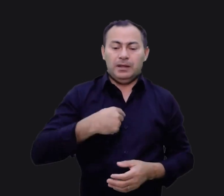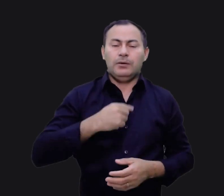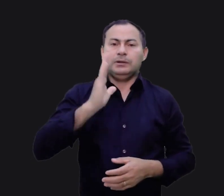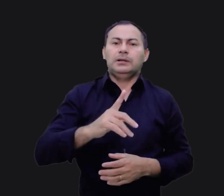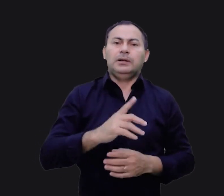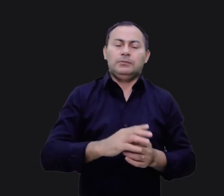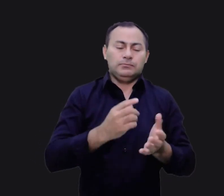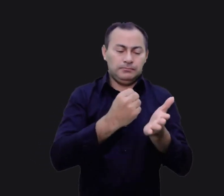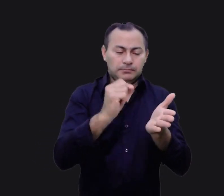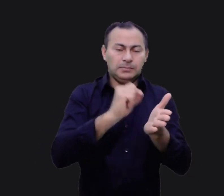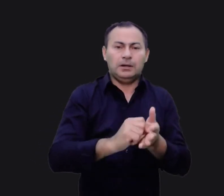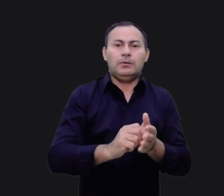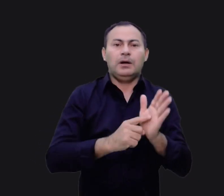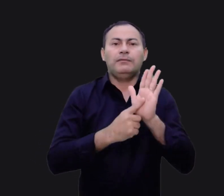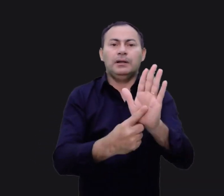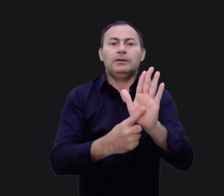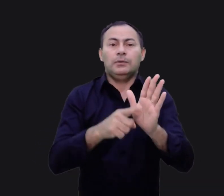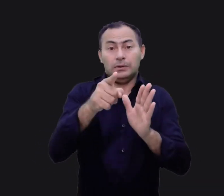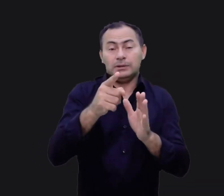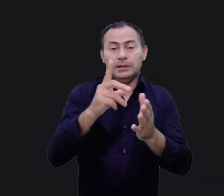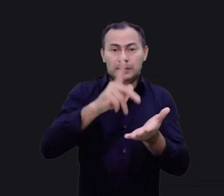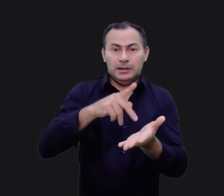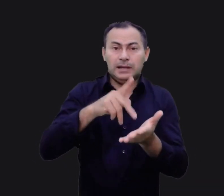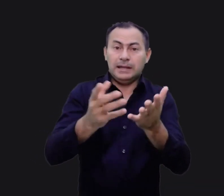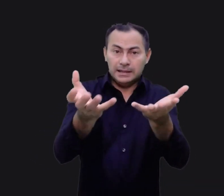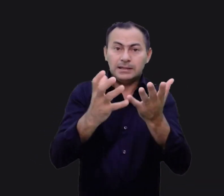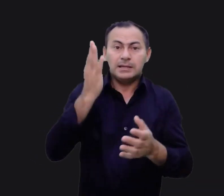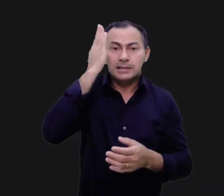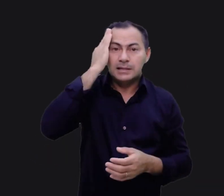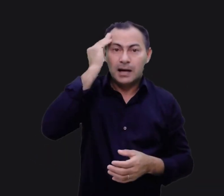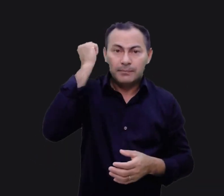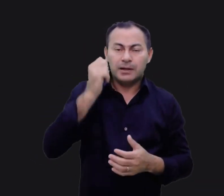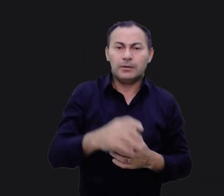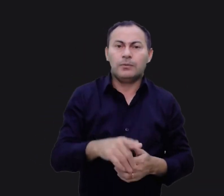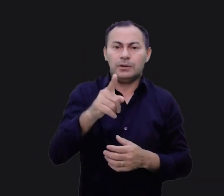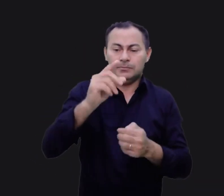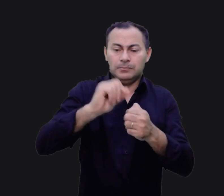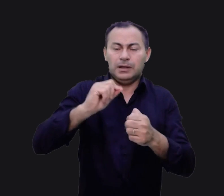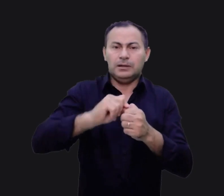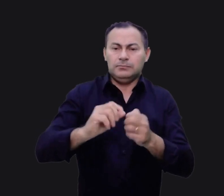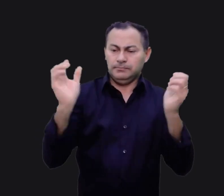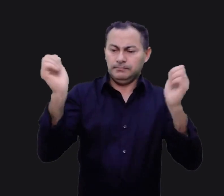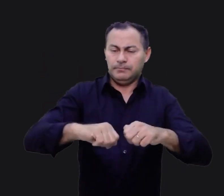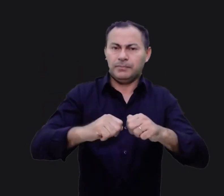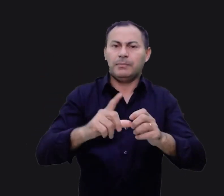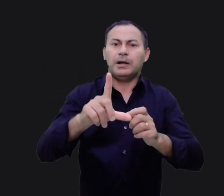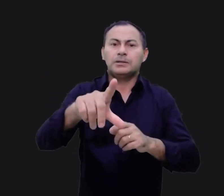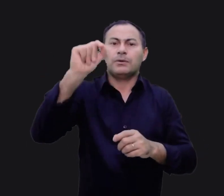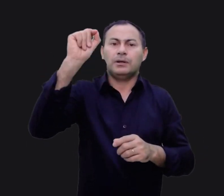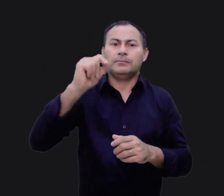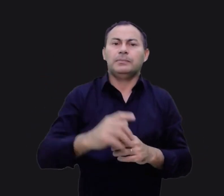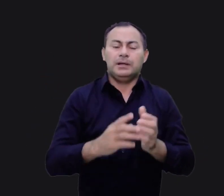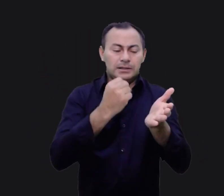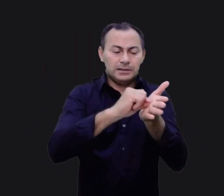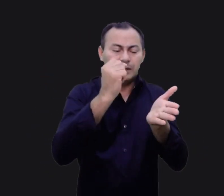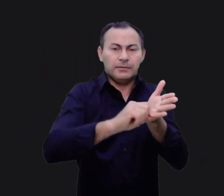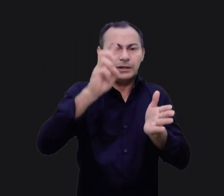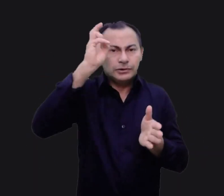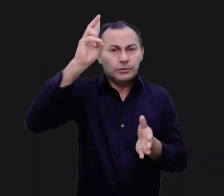Eu já tenho o esboço do livro e o revelarei, se você realmente quiser saber. Você foi feito com capacidade para escolher. Escreva a